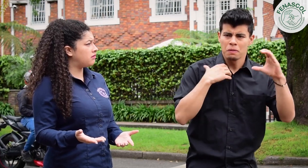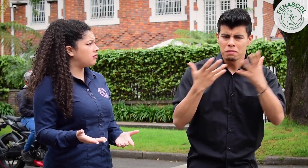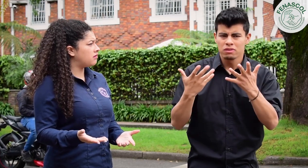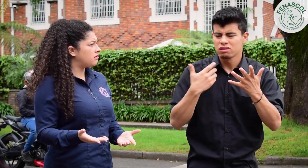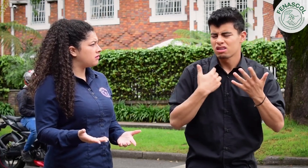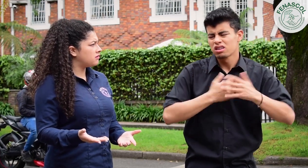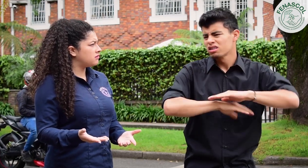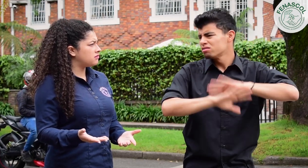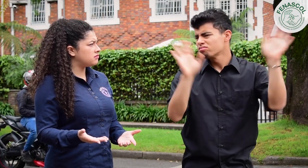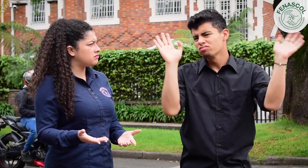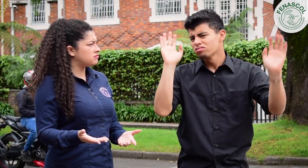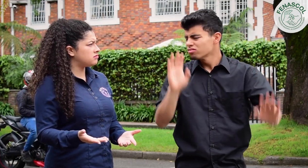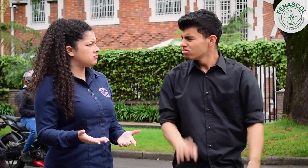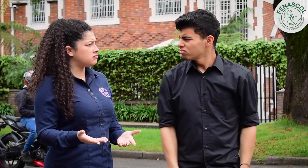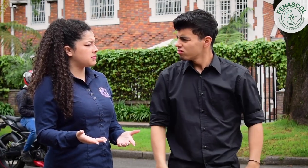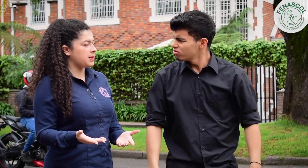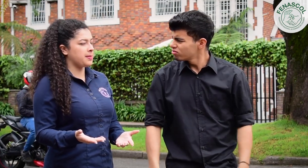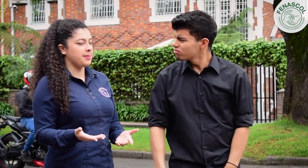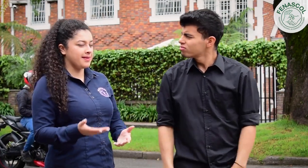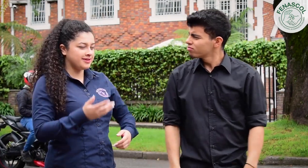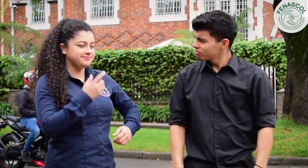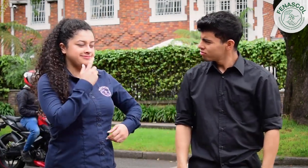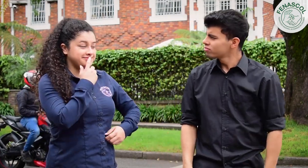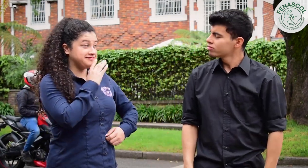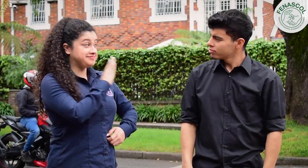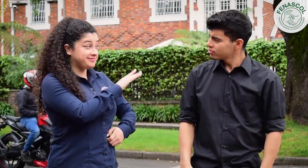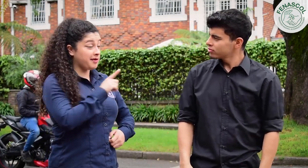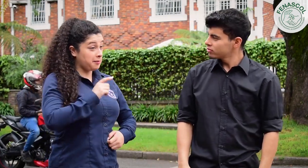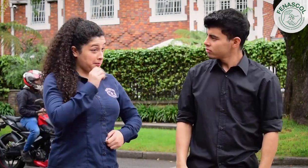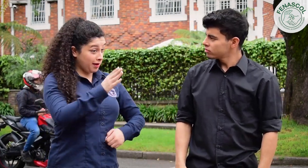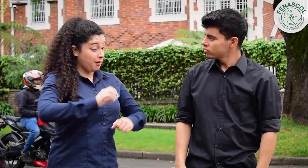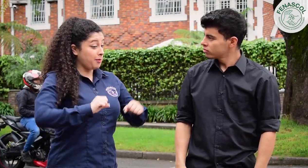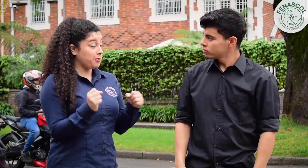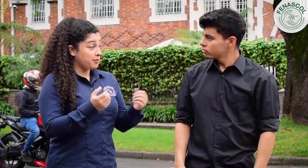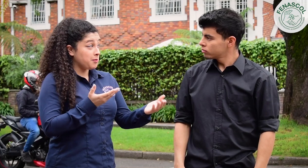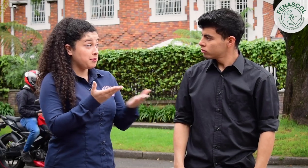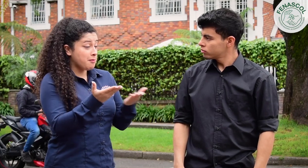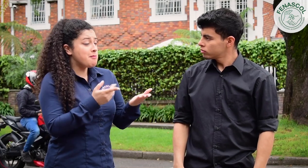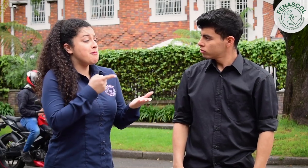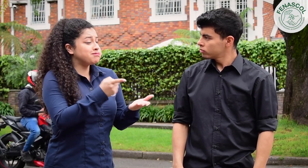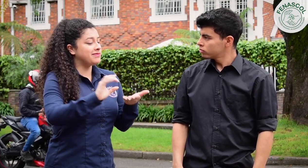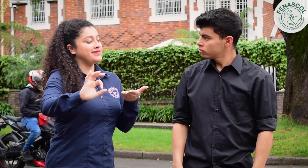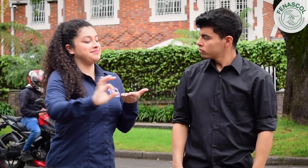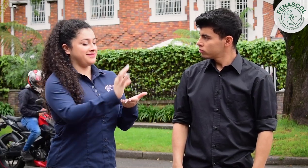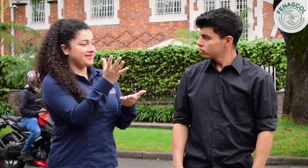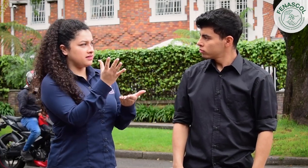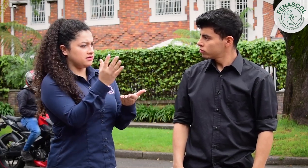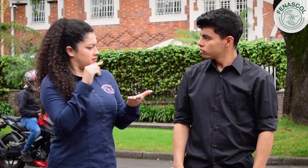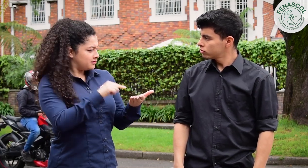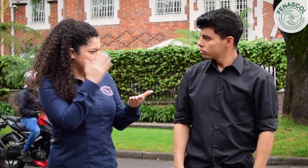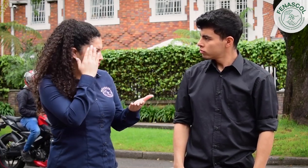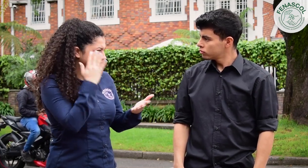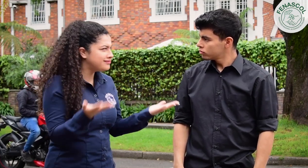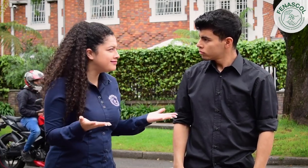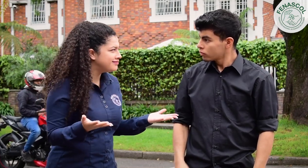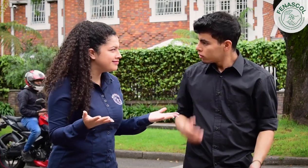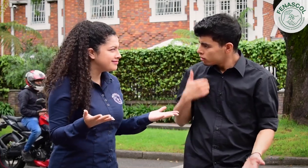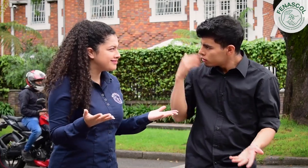comunicarme, entonces ya no voy a insistir más. Bueno, espera. Ahora, el Banco de Bogotá cuenta con servir. ¿Ya sabías que tiene este